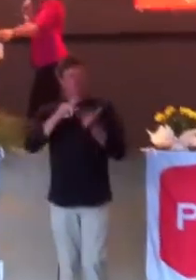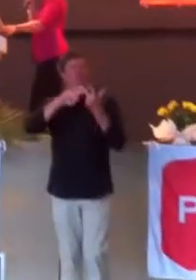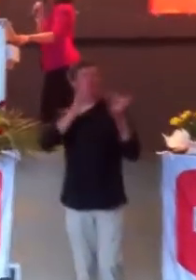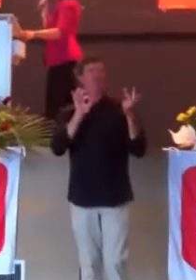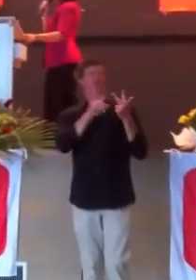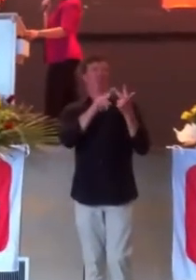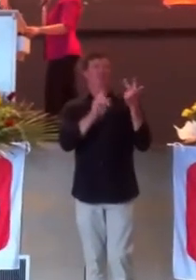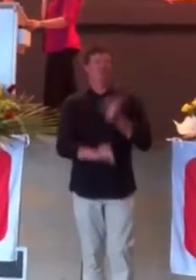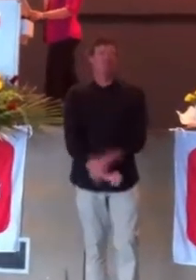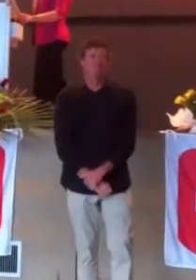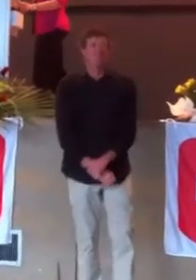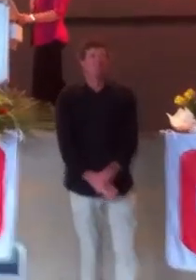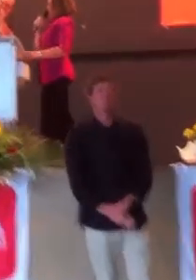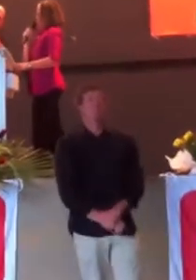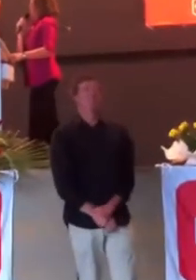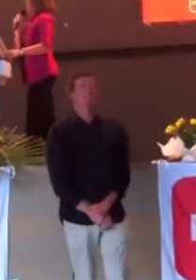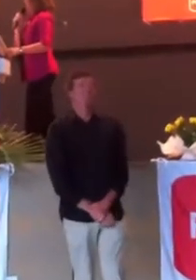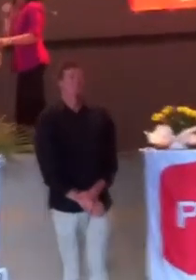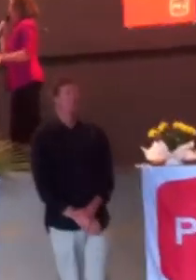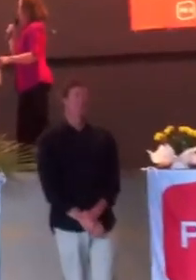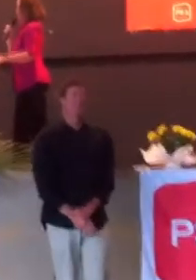Très bien, je vous remercie. Merci Gaëlle.